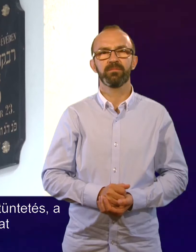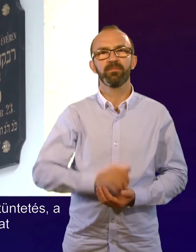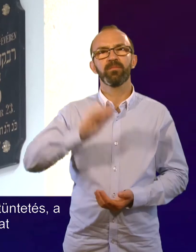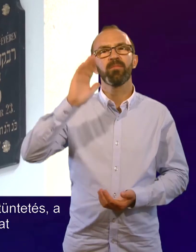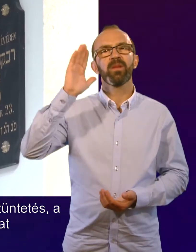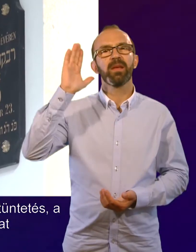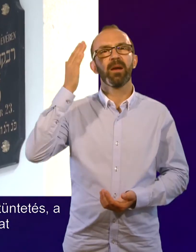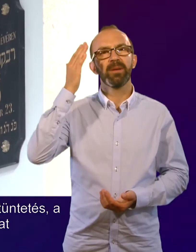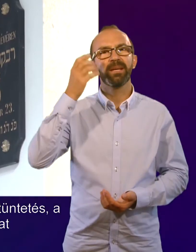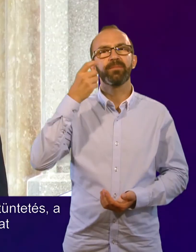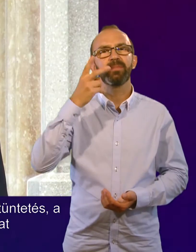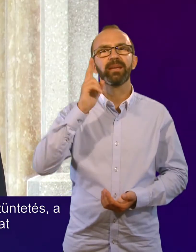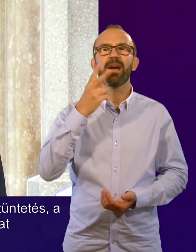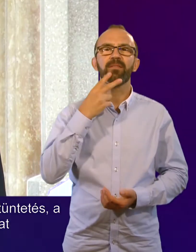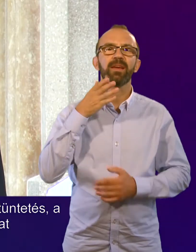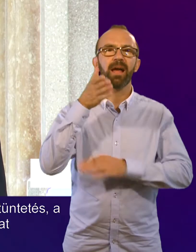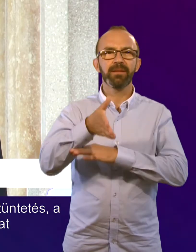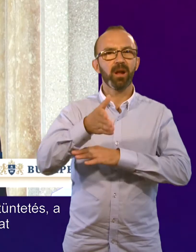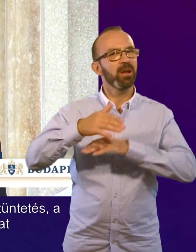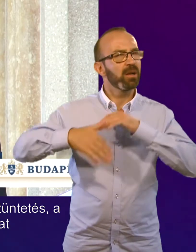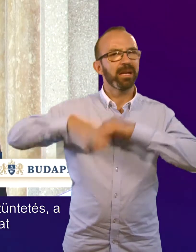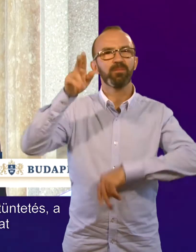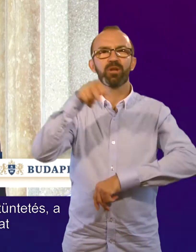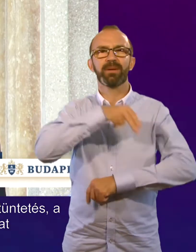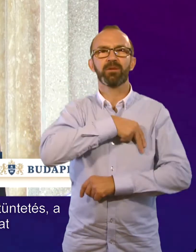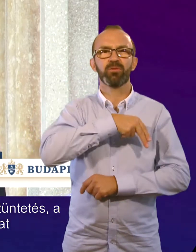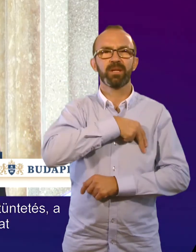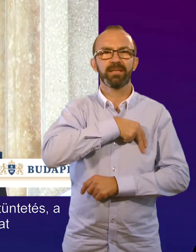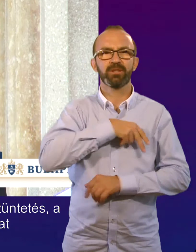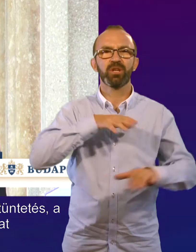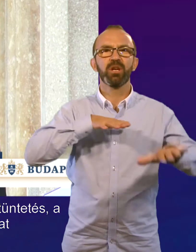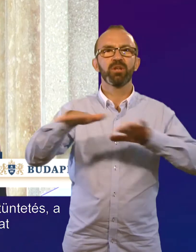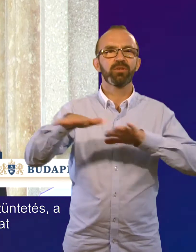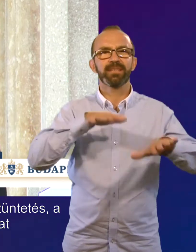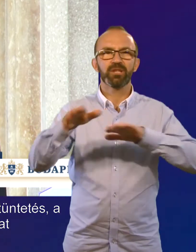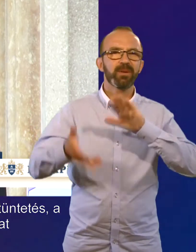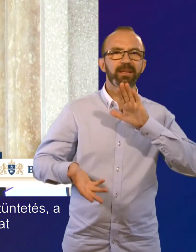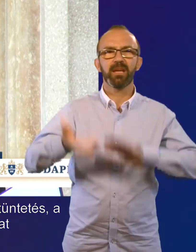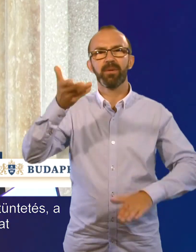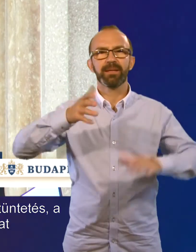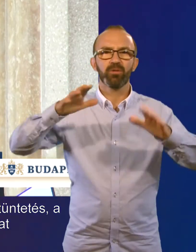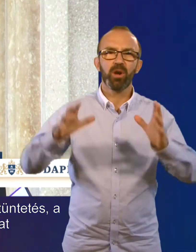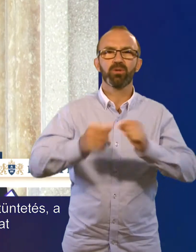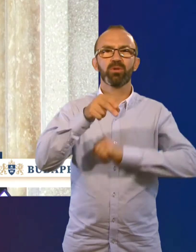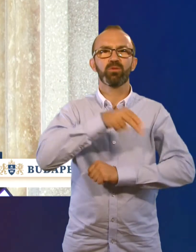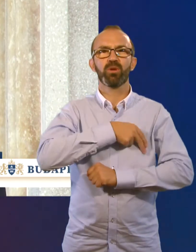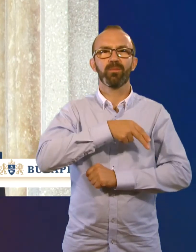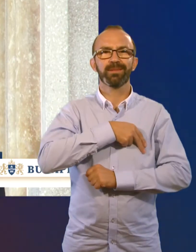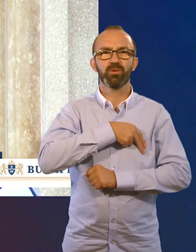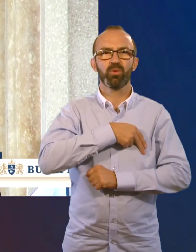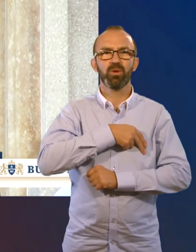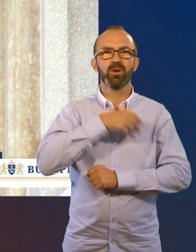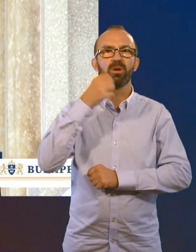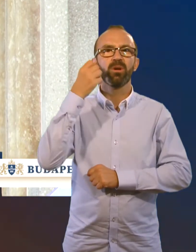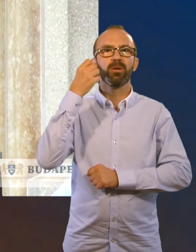Emlékét a BKV által adható legmagasabb kitüntetés, a közlekedésben kiemelkedőt alkotókat jutalmazó